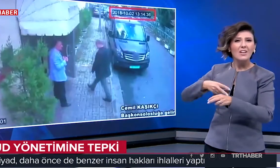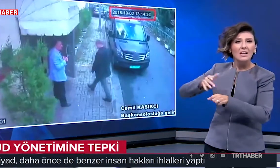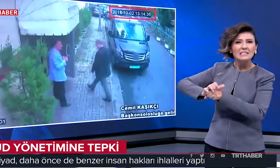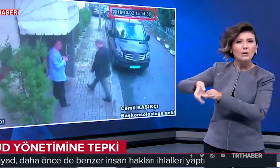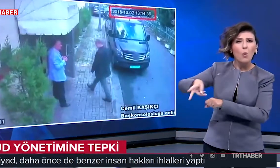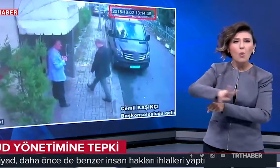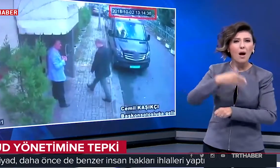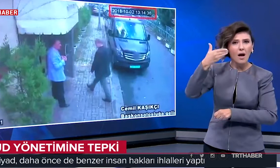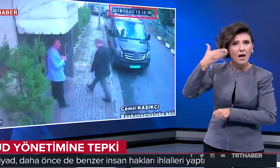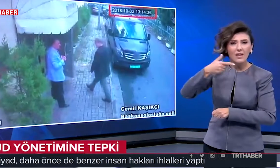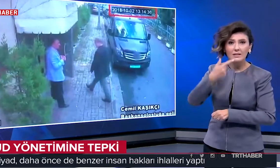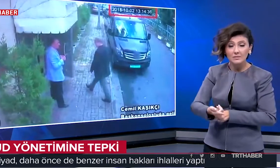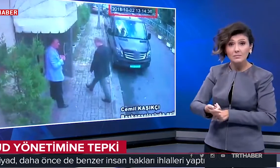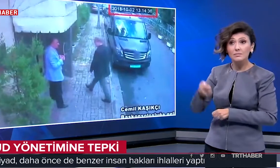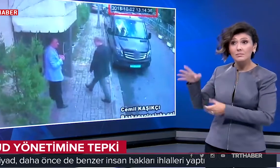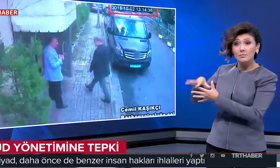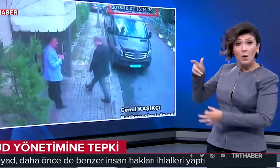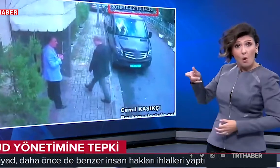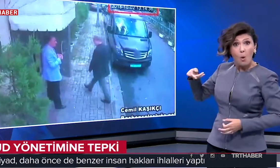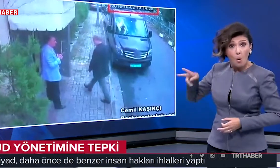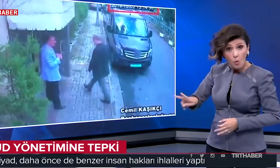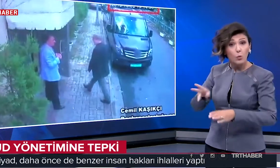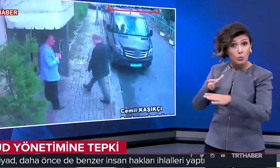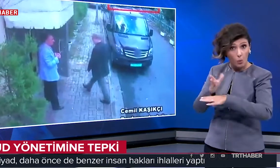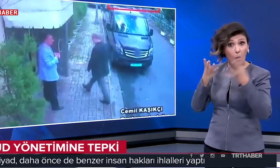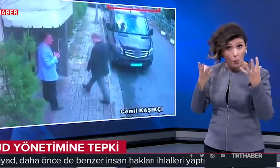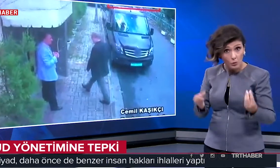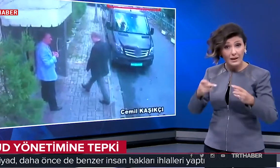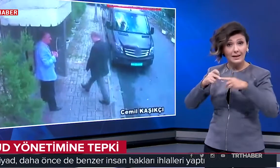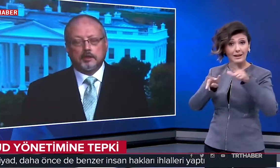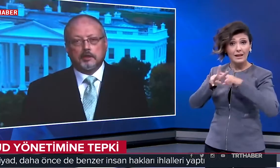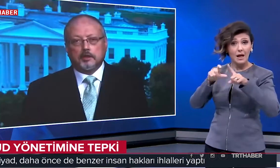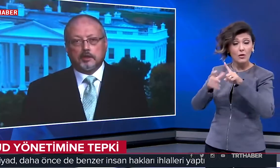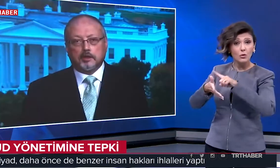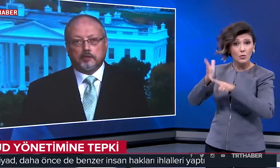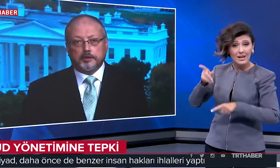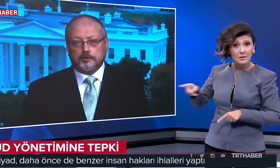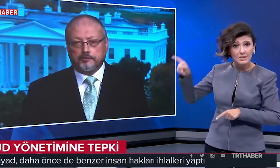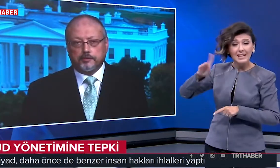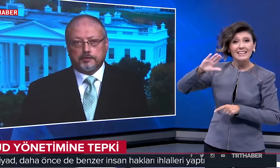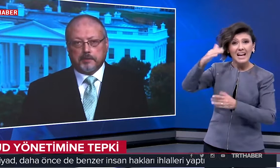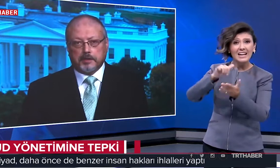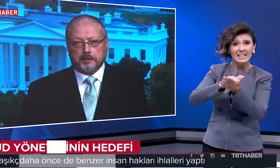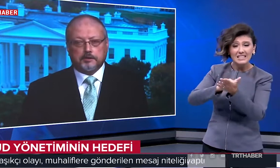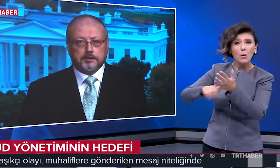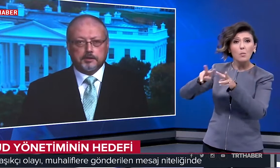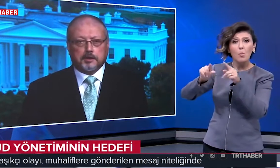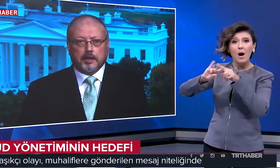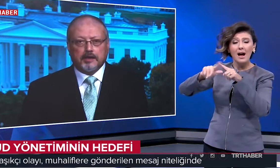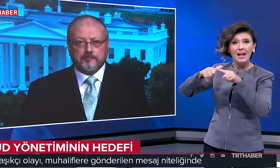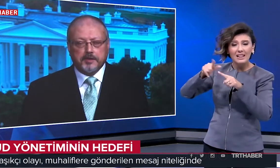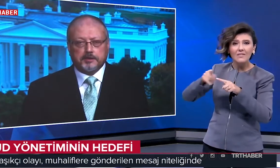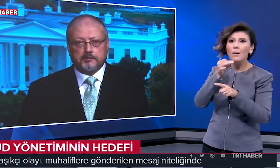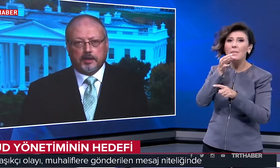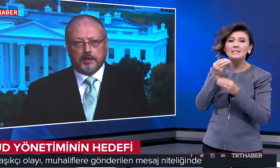Kaşıkçı'nın öldürüldüğü iddialarının doğru çıkması halinde, bunun Riyad yönetimince diğer gazetecilere ve muhaliflere gönderilen bir mesaj olarak da